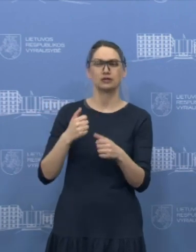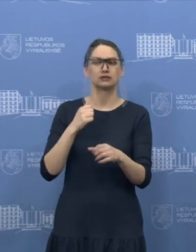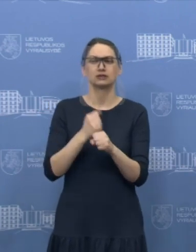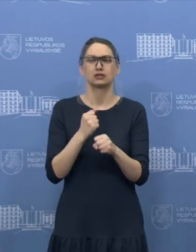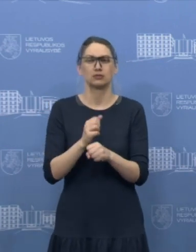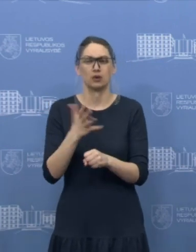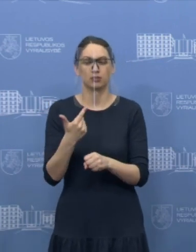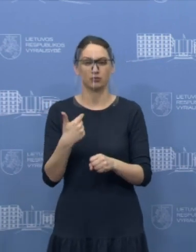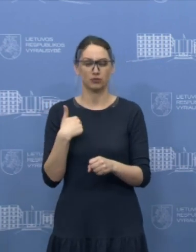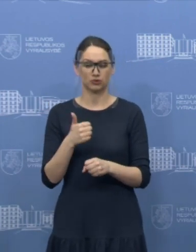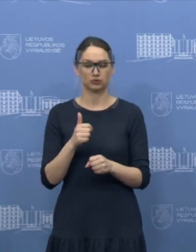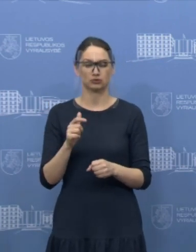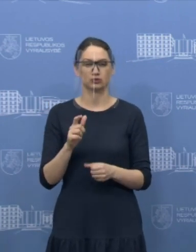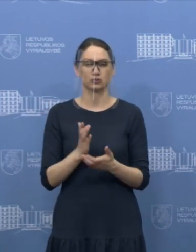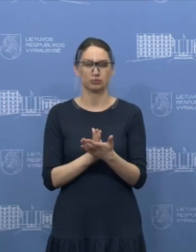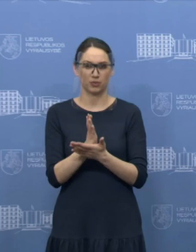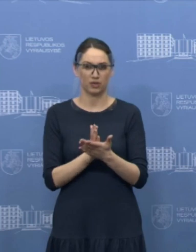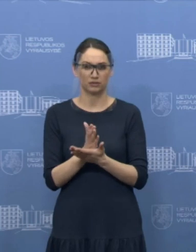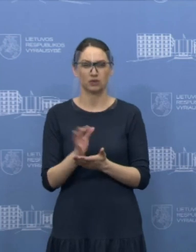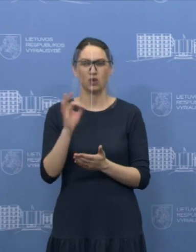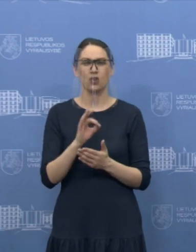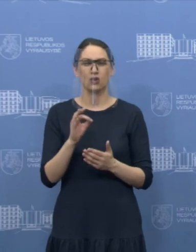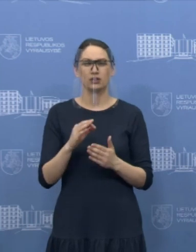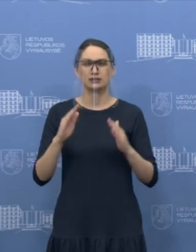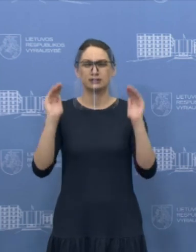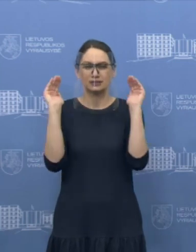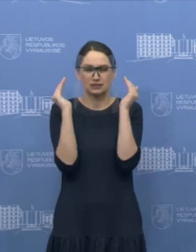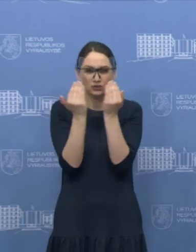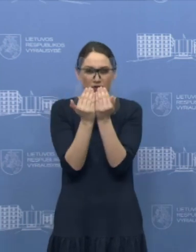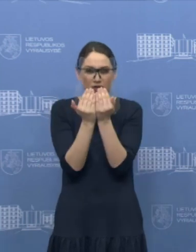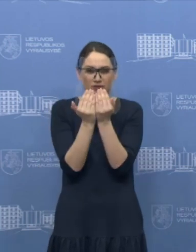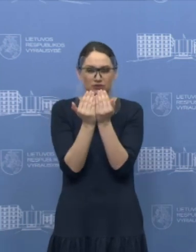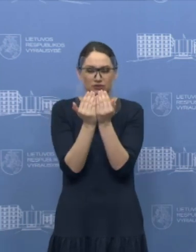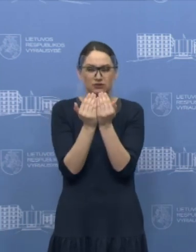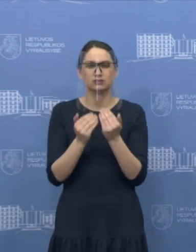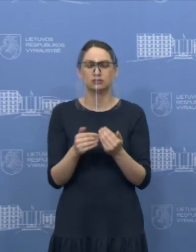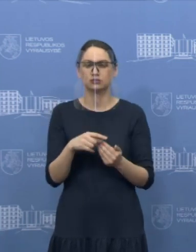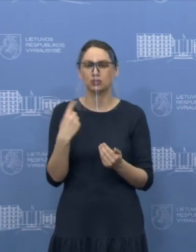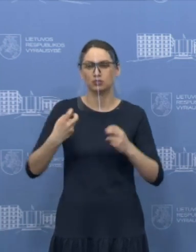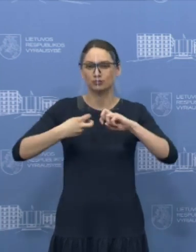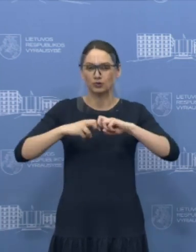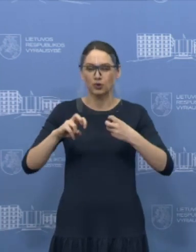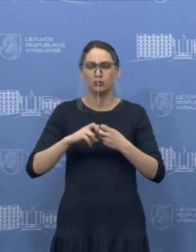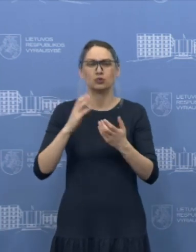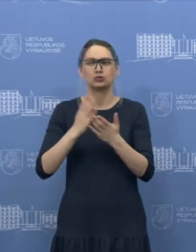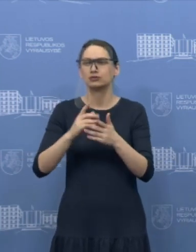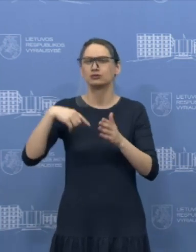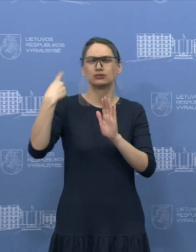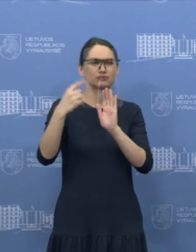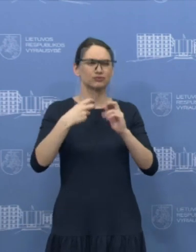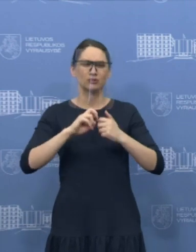pasakyti remianti savojų pavyzdžių, savizolacijos režimas. Keila labai daug klausimų. Tikrai sulaukiame daug